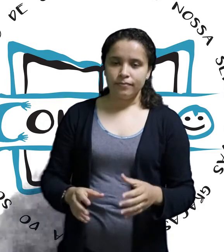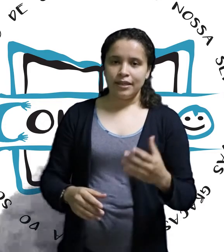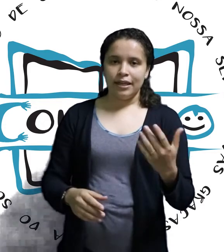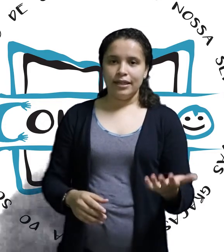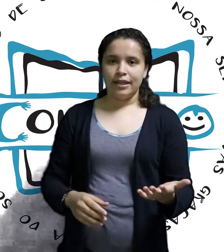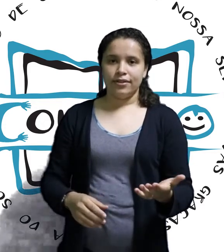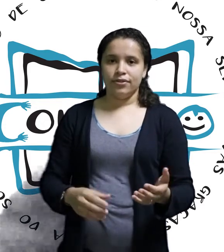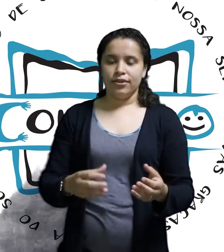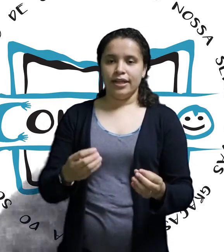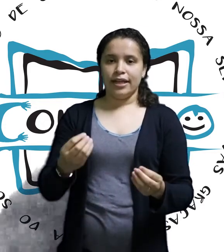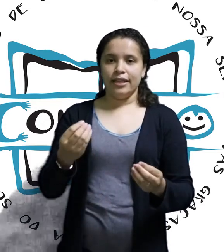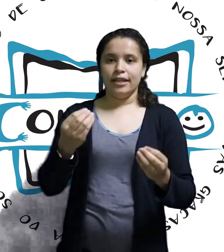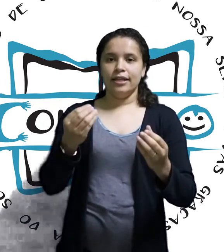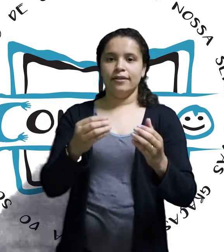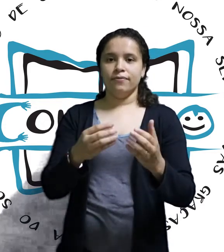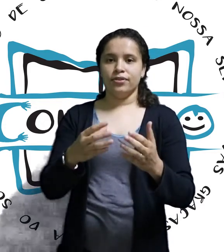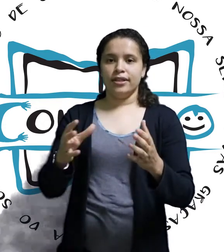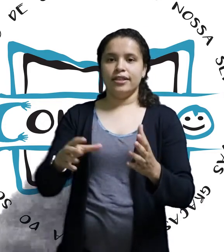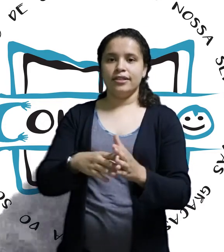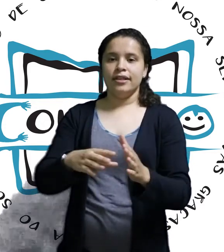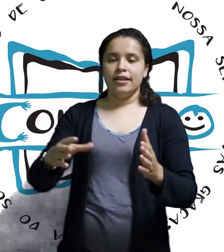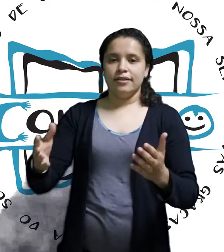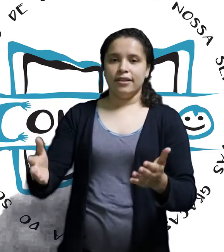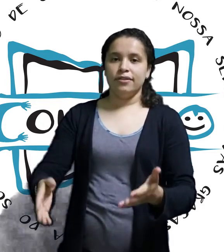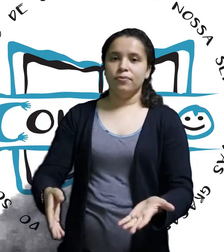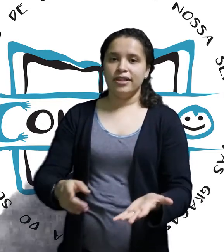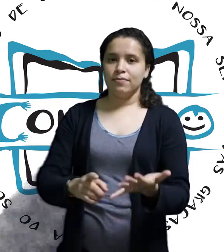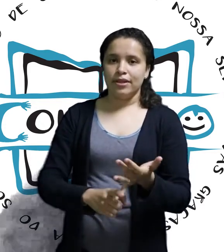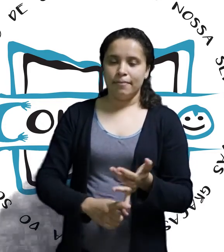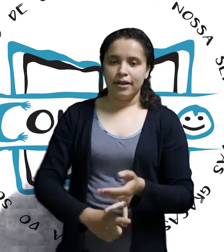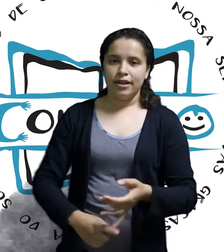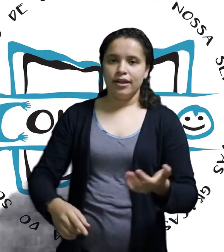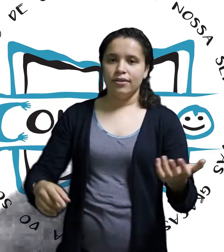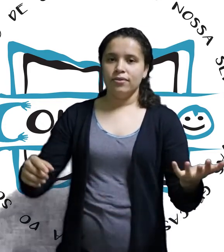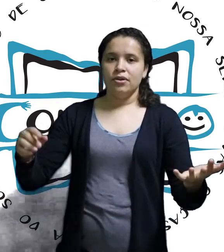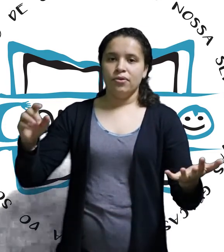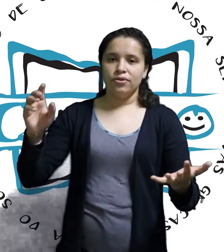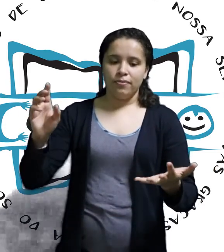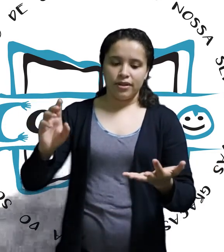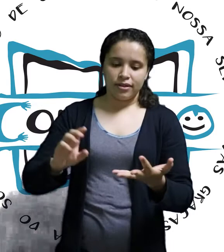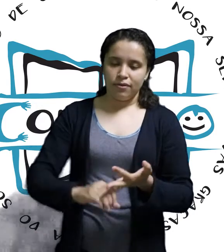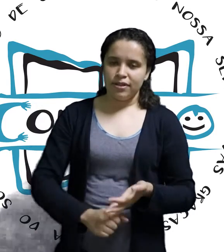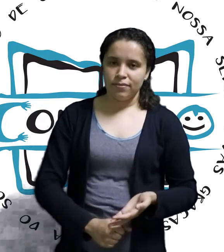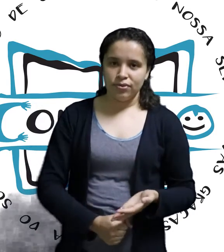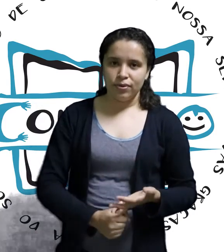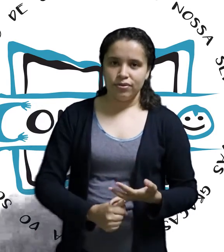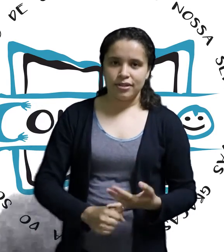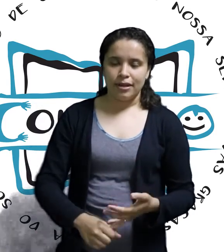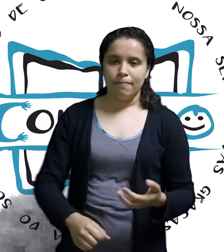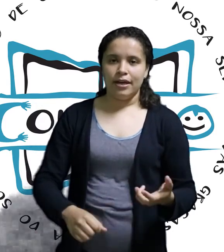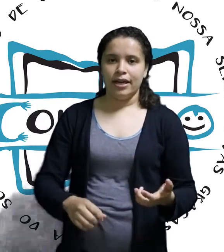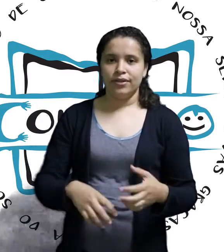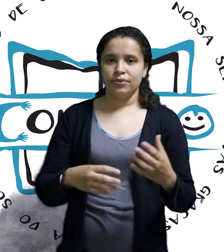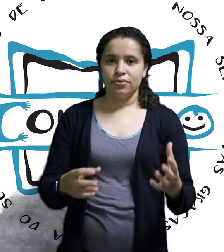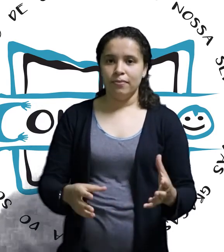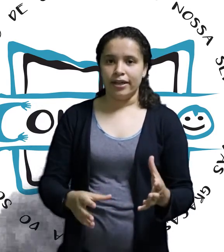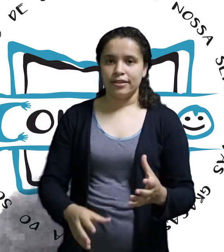Lá dentro. E aí, vocês têm o mesmo tamanho, têm o mesmo número de sapatos e tudo mais.